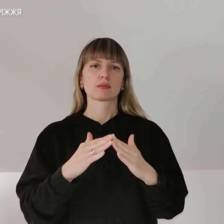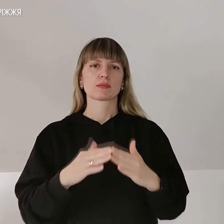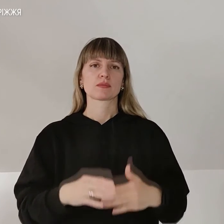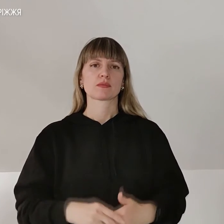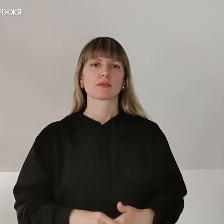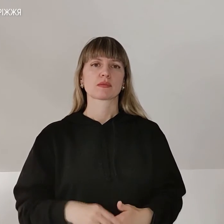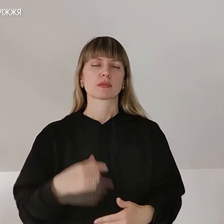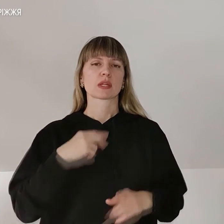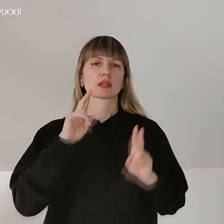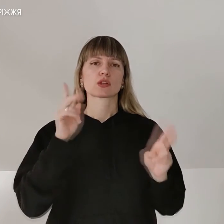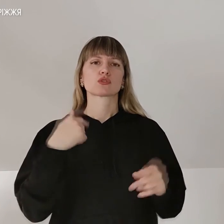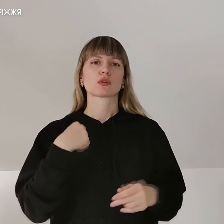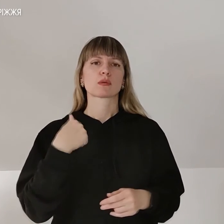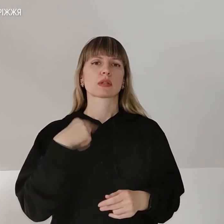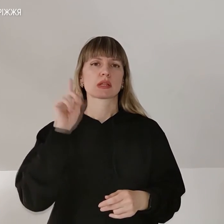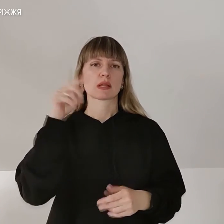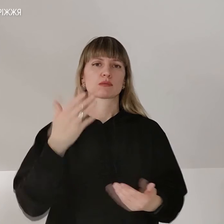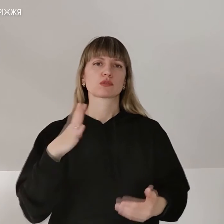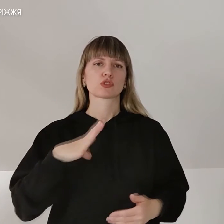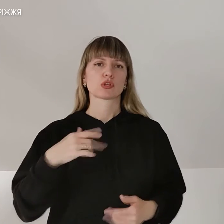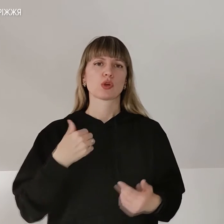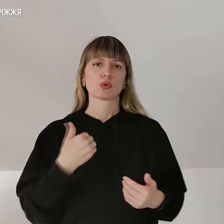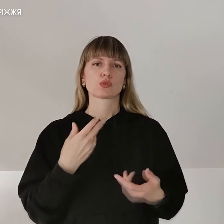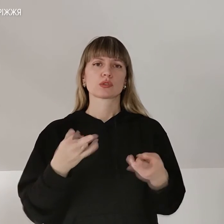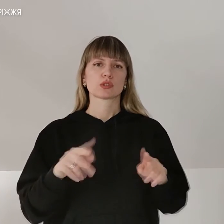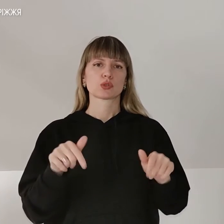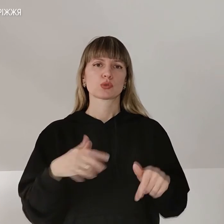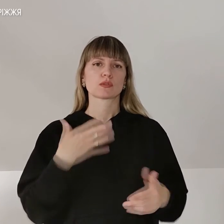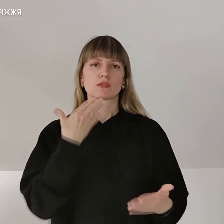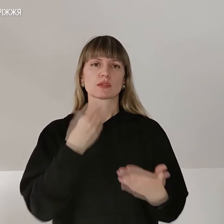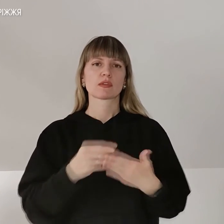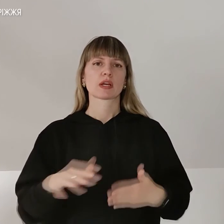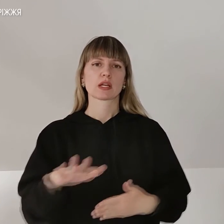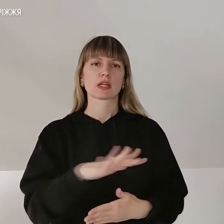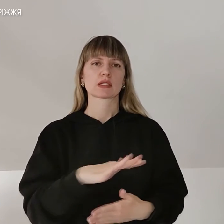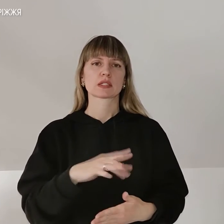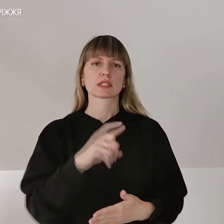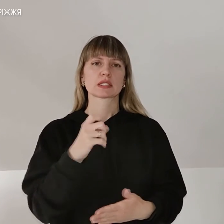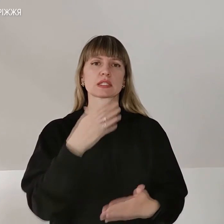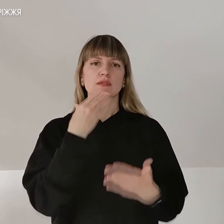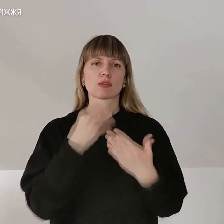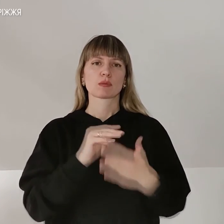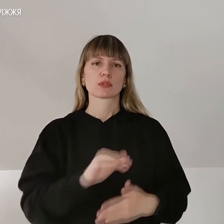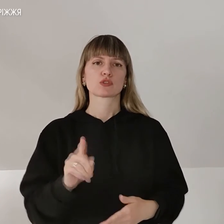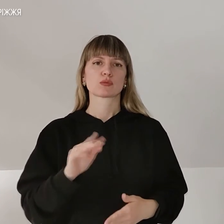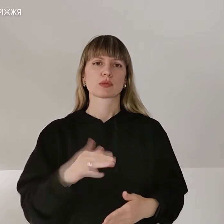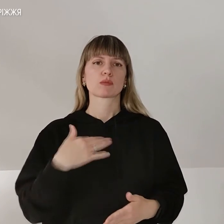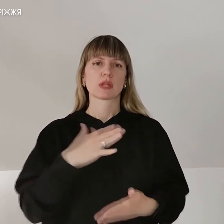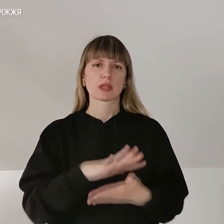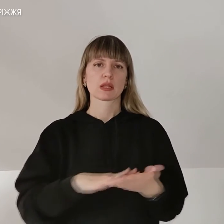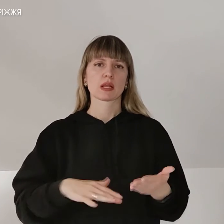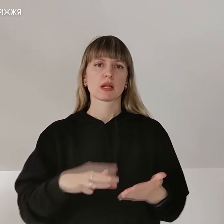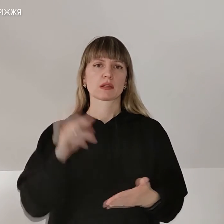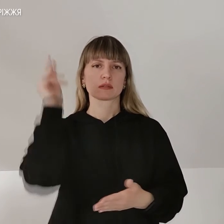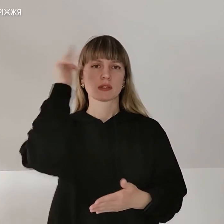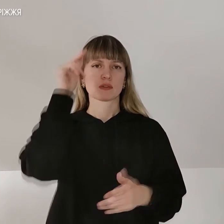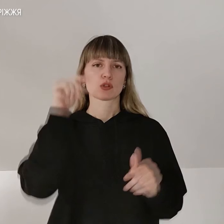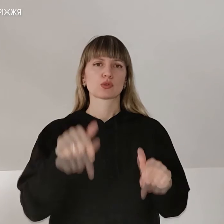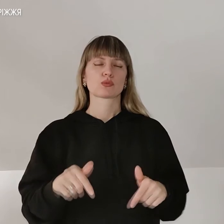Я не знаю, що мене там чекає. Я хочу втратись тут, на своїй країні, зі своїми дітьми, щоб діти в мене далі продовжують навчатися. Запоріжжя